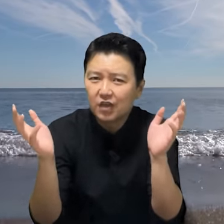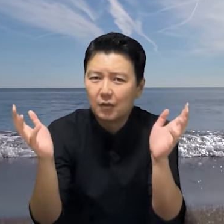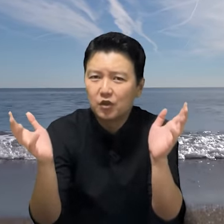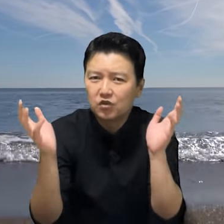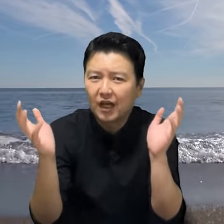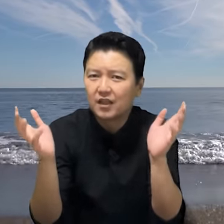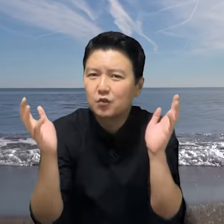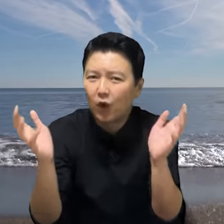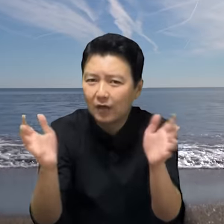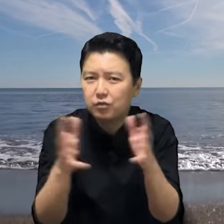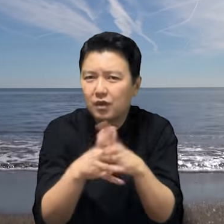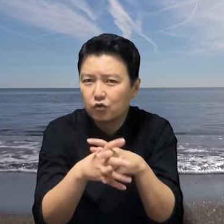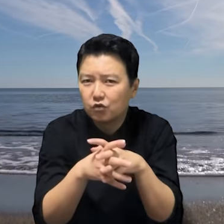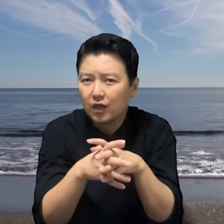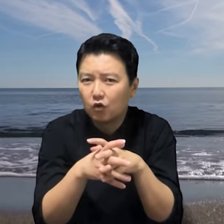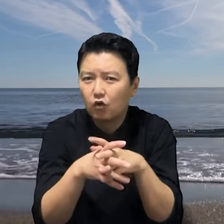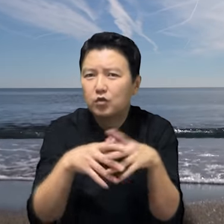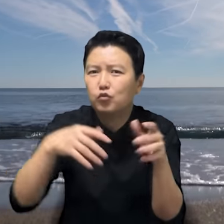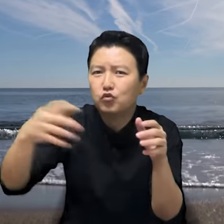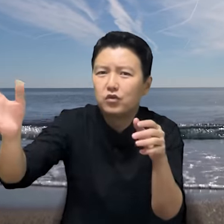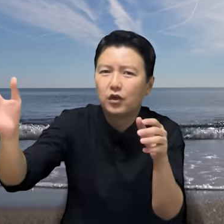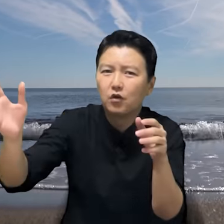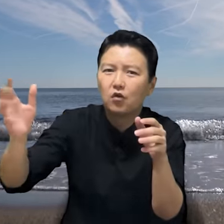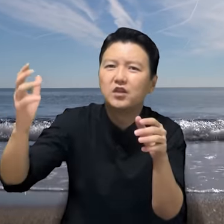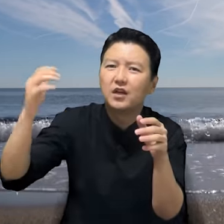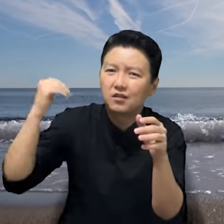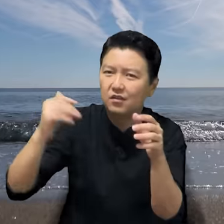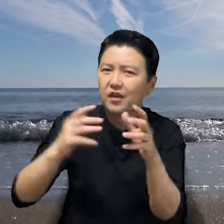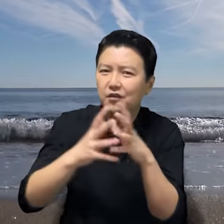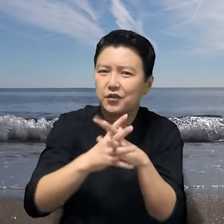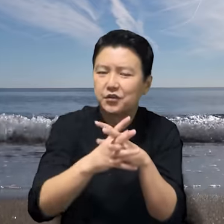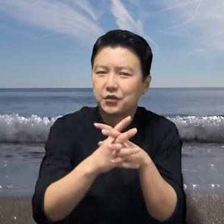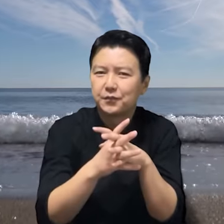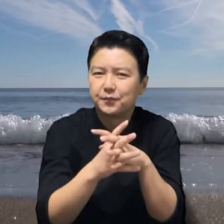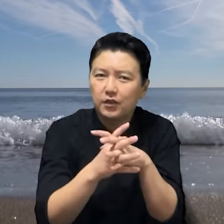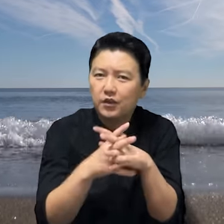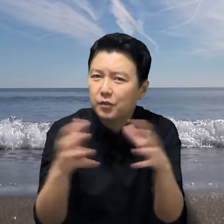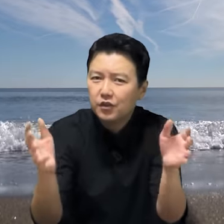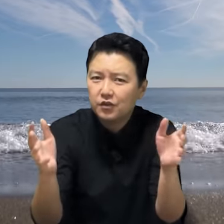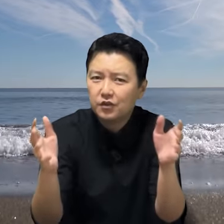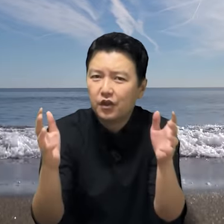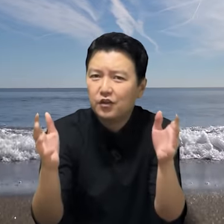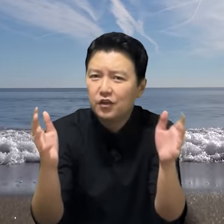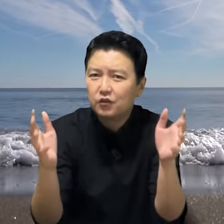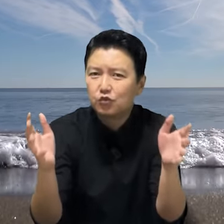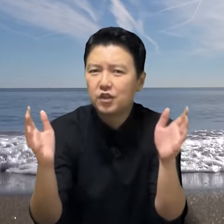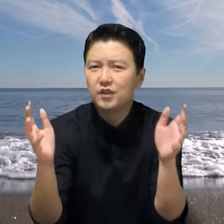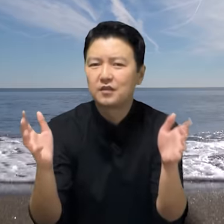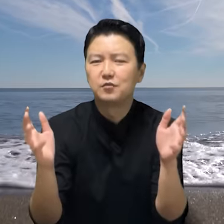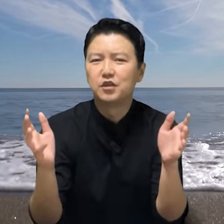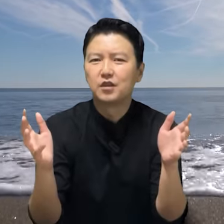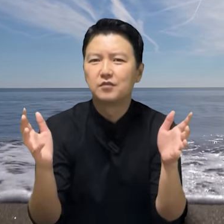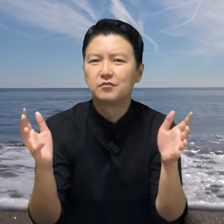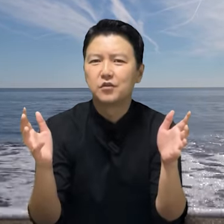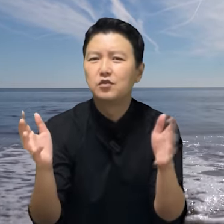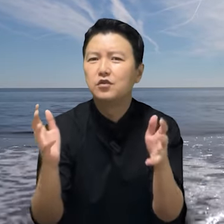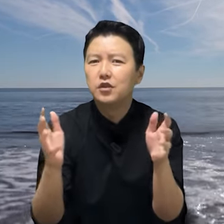아마도 자기 와이프가 온 줄 알고 문을 열고 그냥 들어간거였죠. 이번에는 럴리 중이 나섭니다. 그는 이미